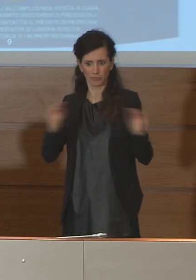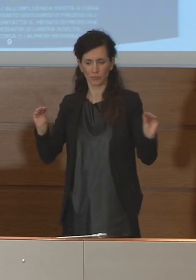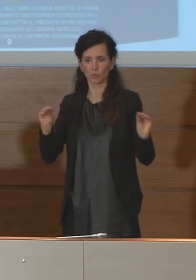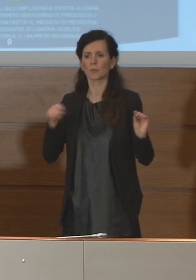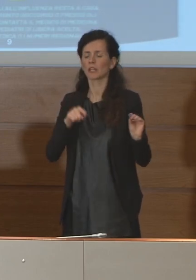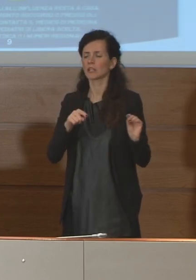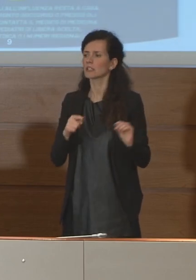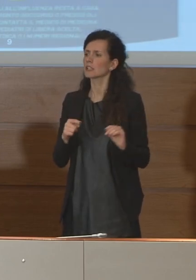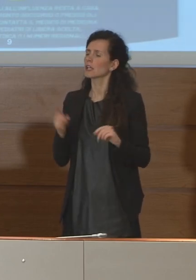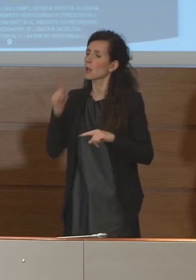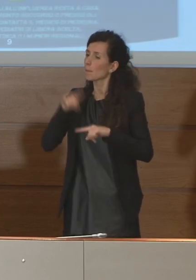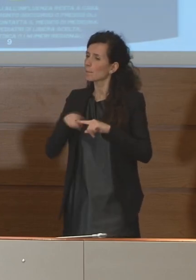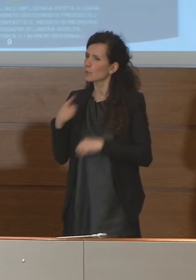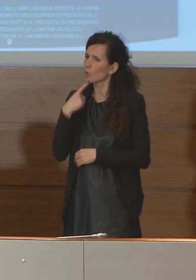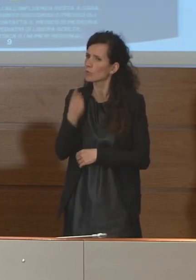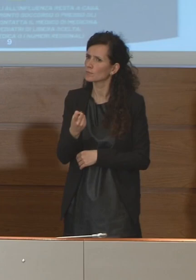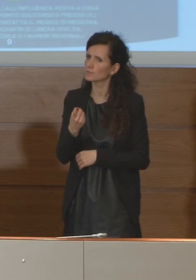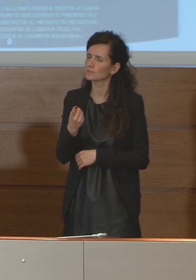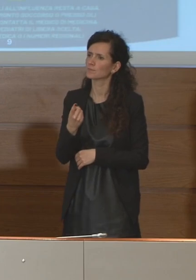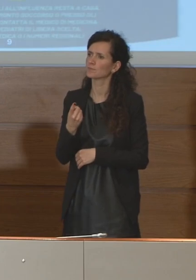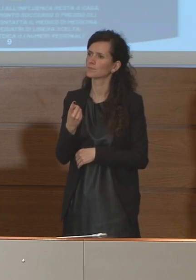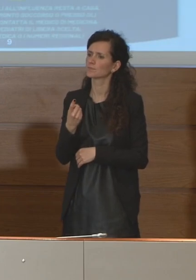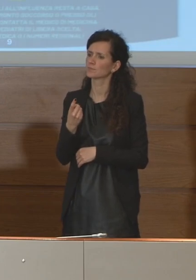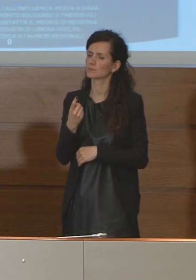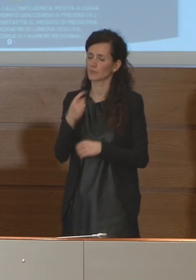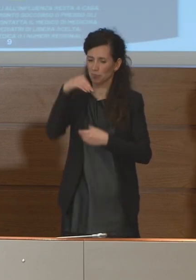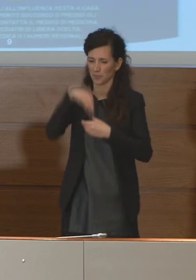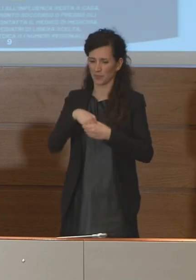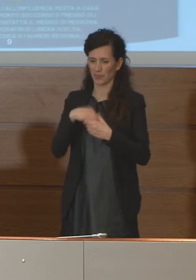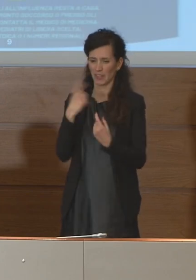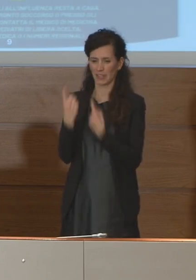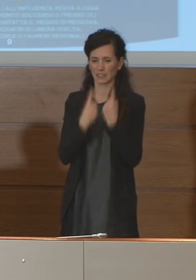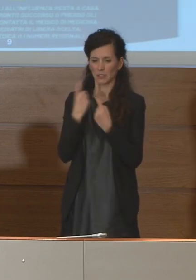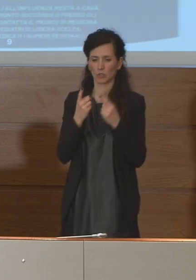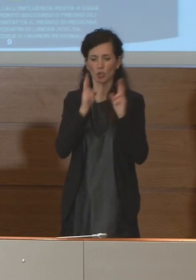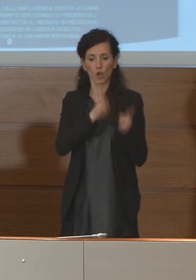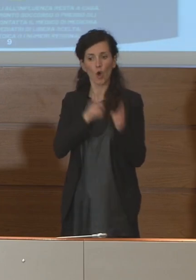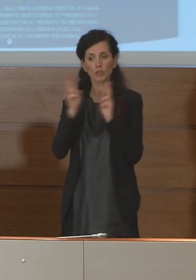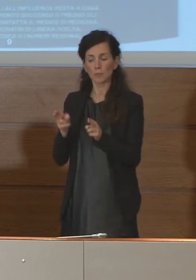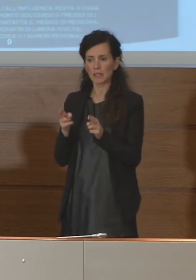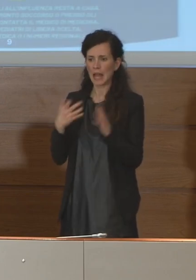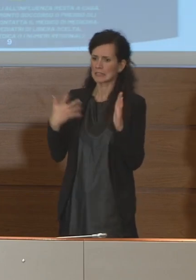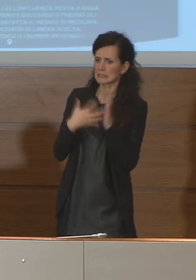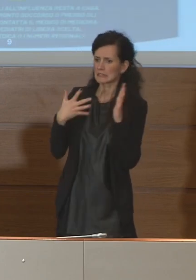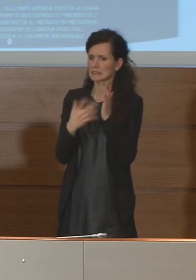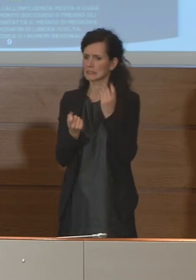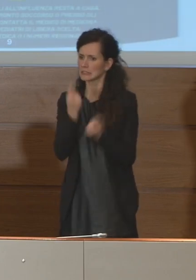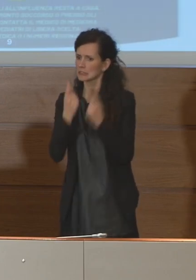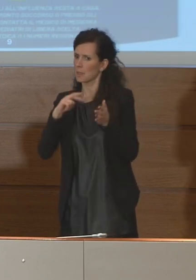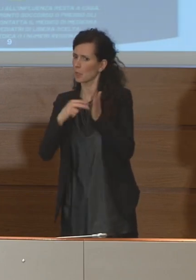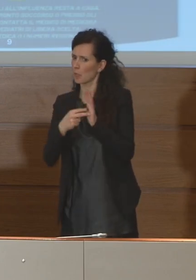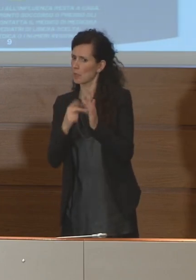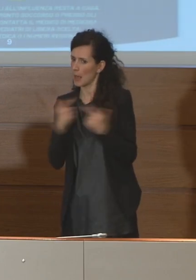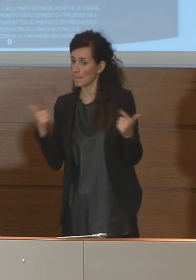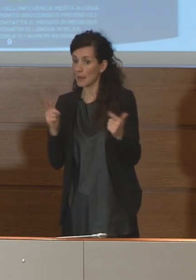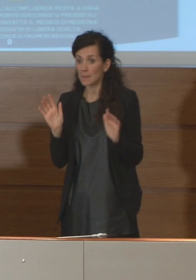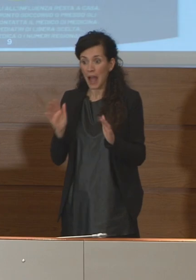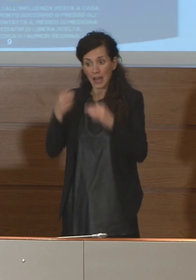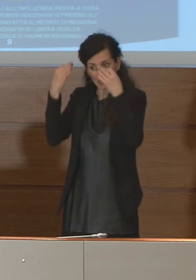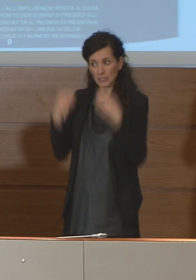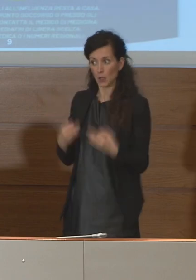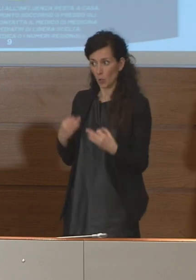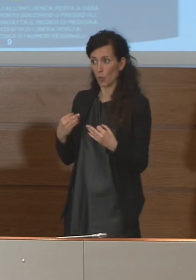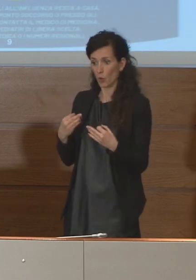ha detto che non ci sono criticità negli ospedali neppure in Lombardia. Siamo certi che la carenza di posti